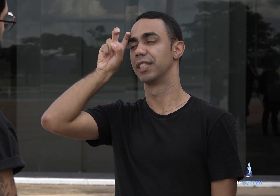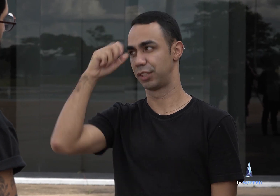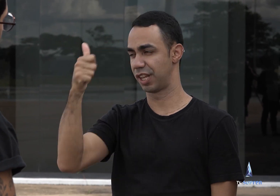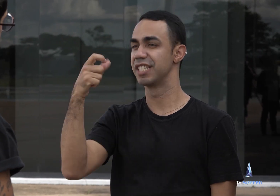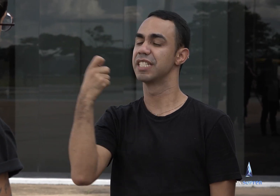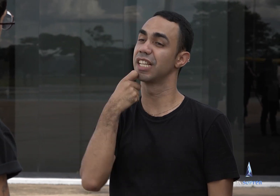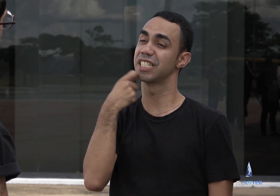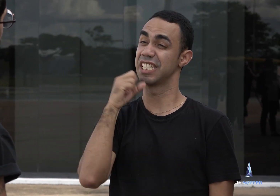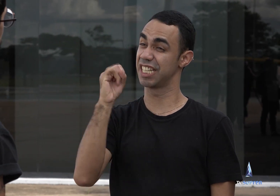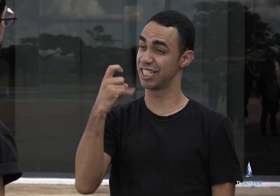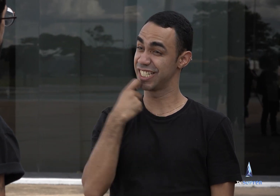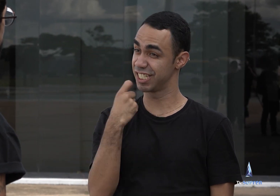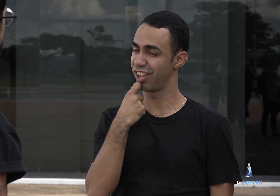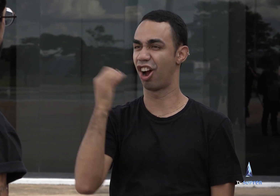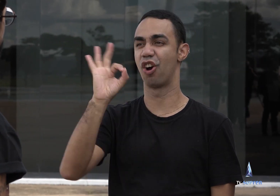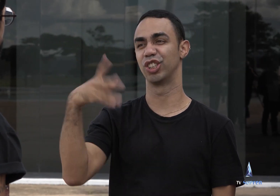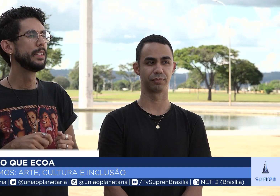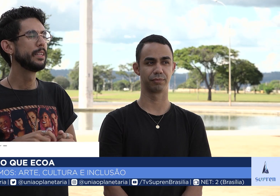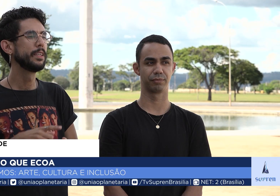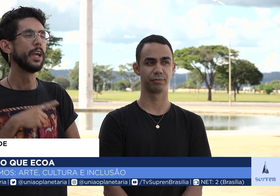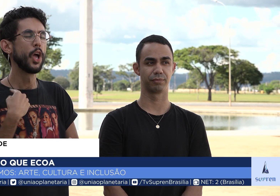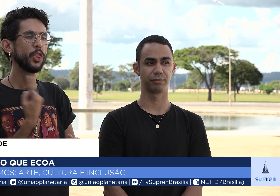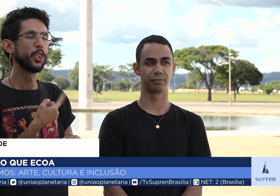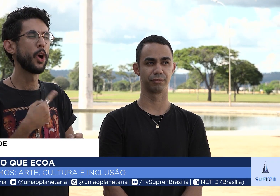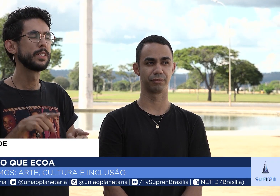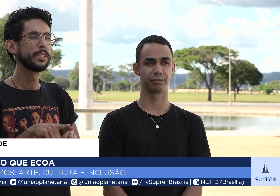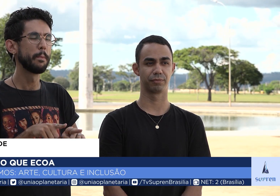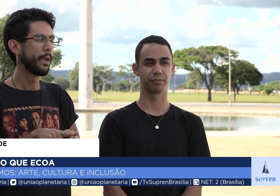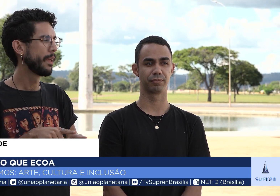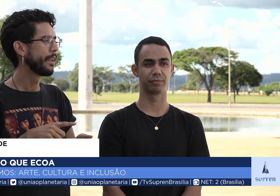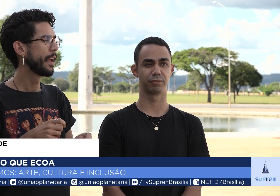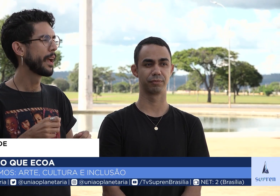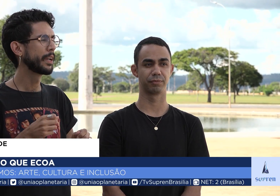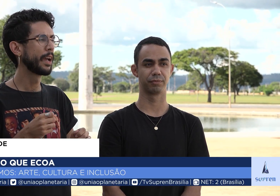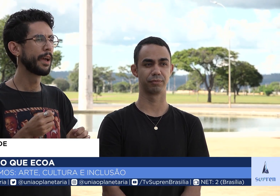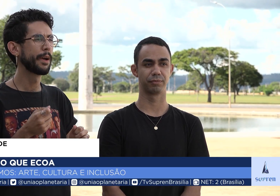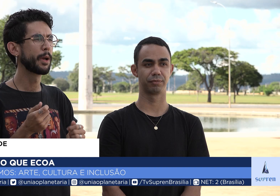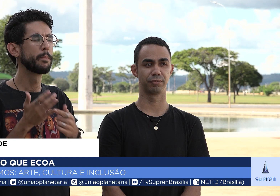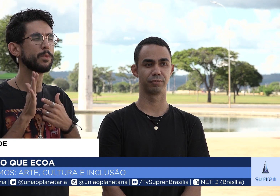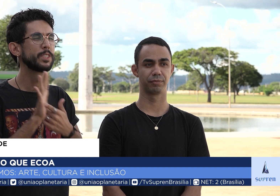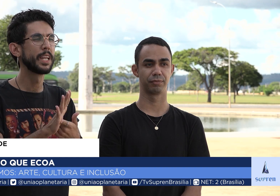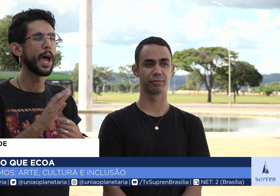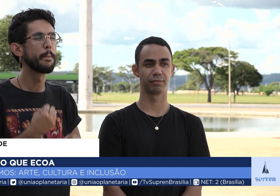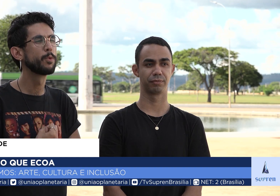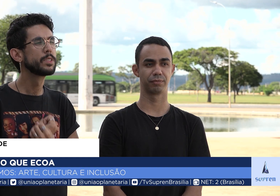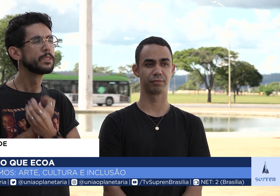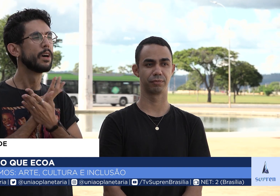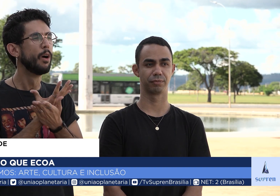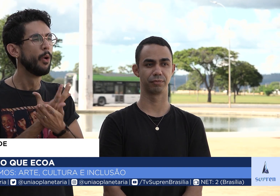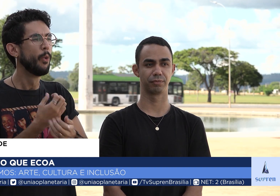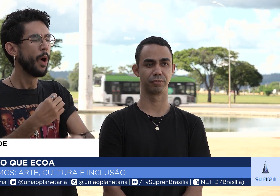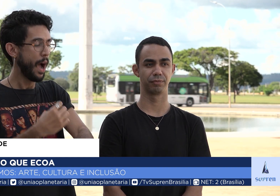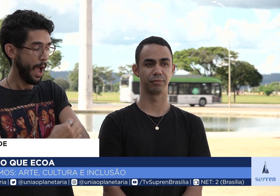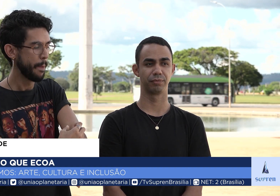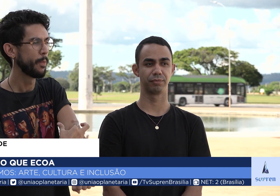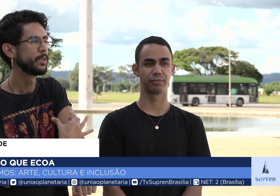pop e trazem isso aos palcos. Então a gente quer mostrar a expressão, a poesia, o sentimento